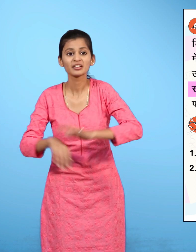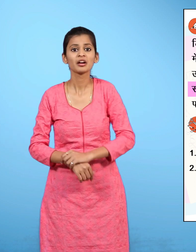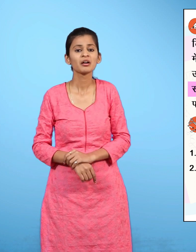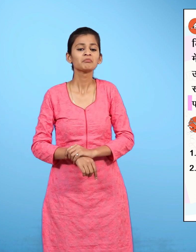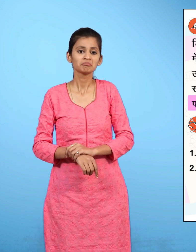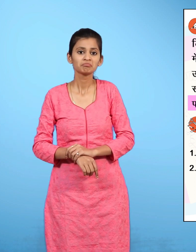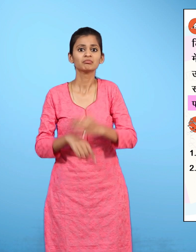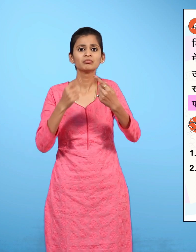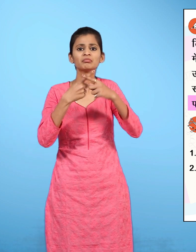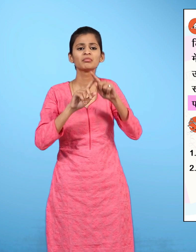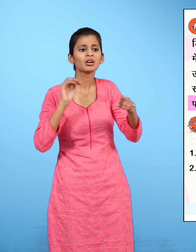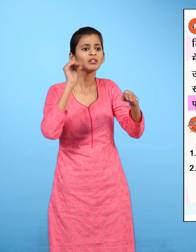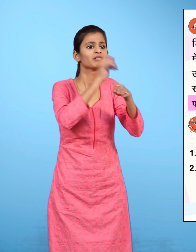पर डालेंगे किस में